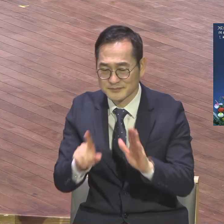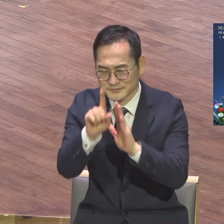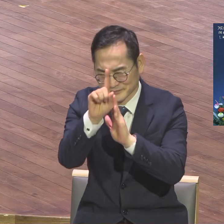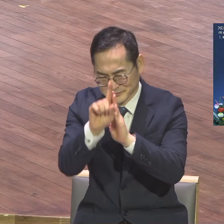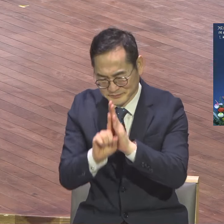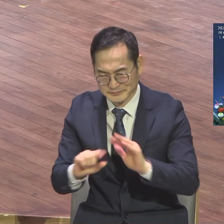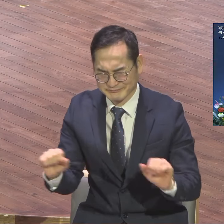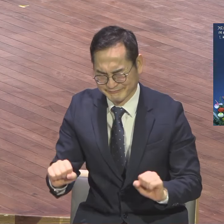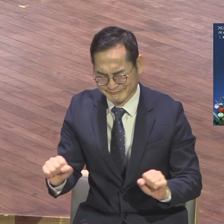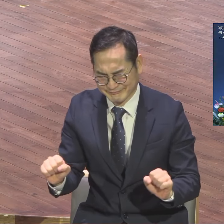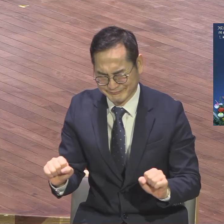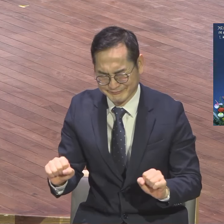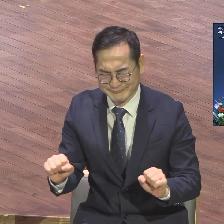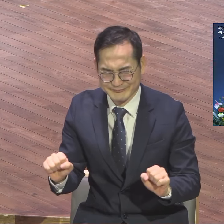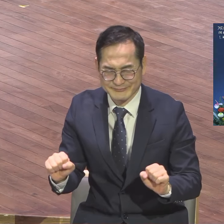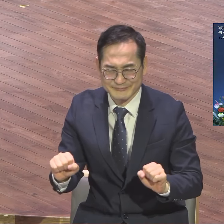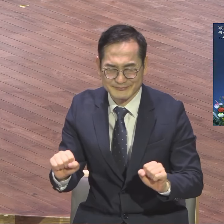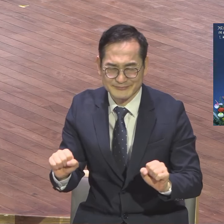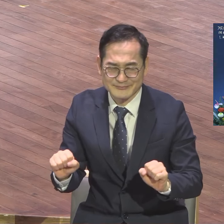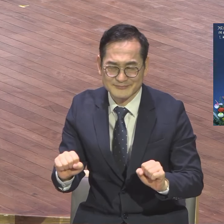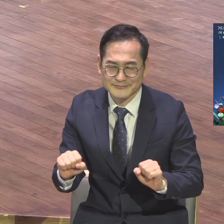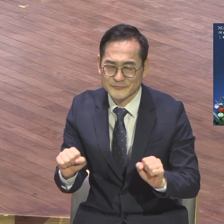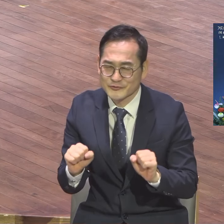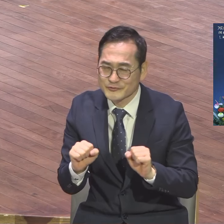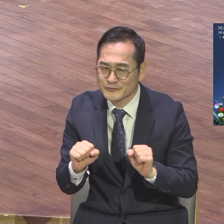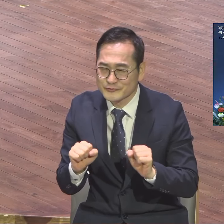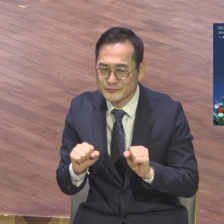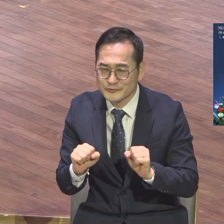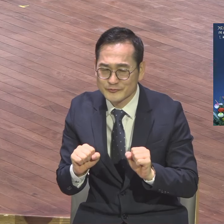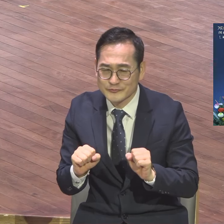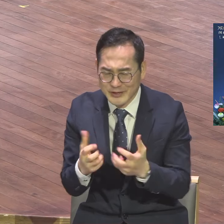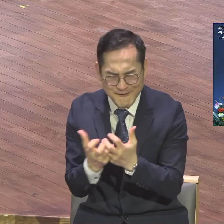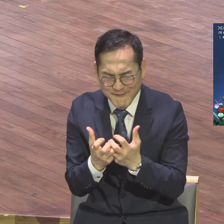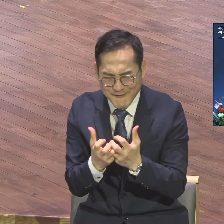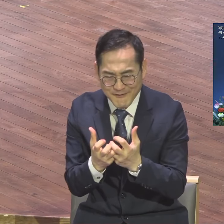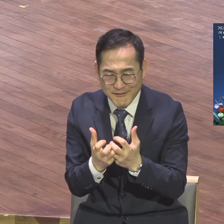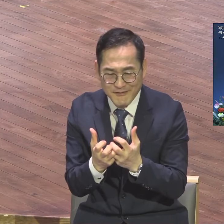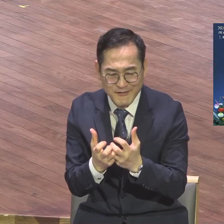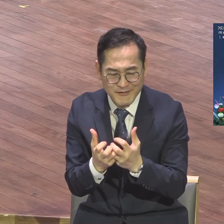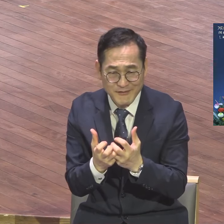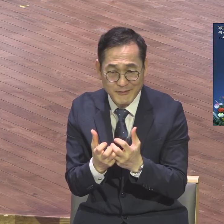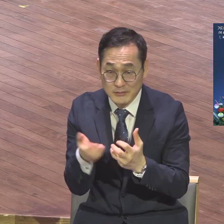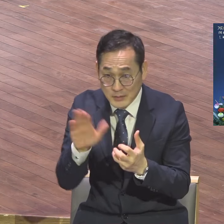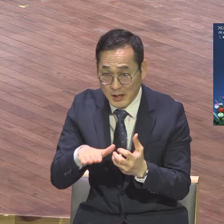넘어가고 이런 깡깡 어려서 그냥 이런 데 보세요. 봄 데 보세요. 싹